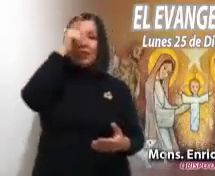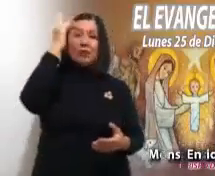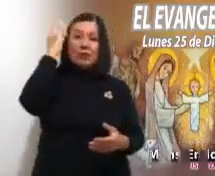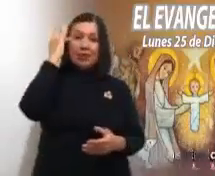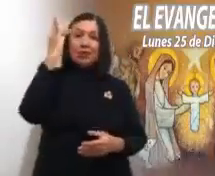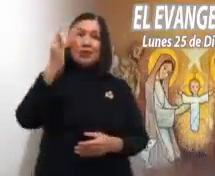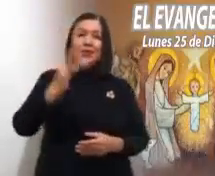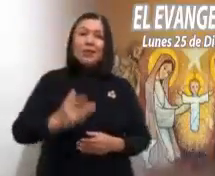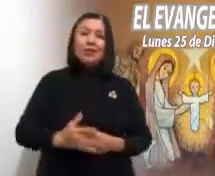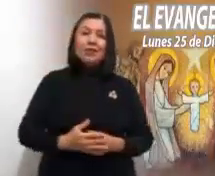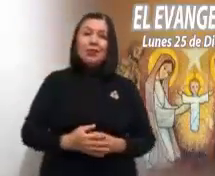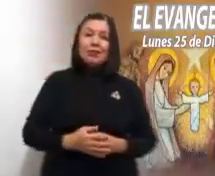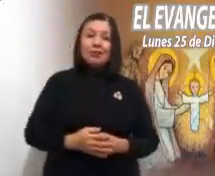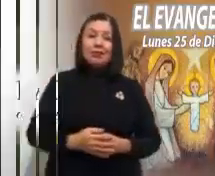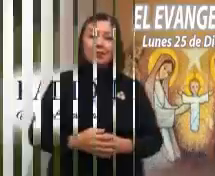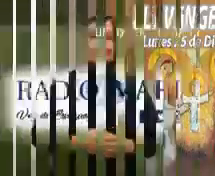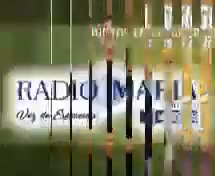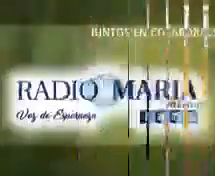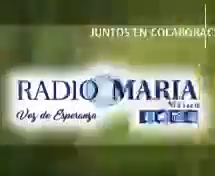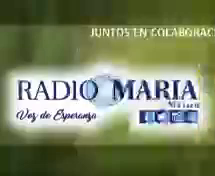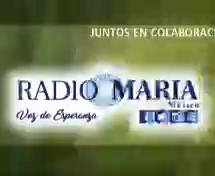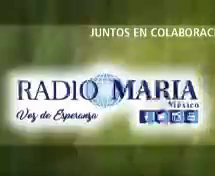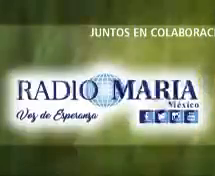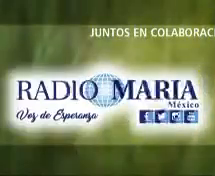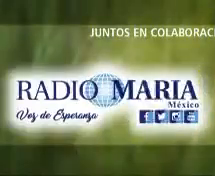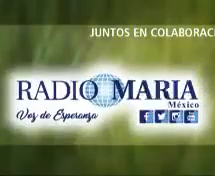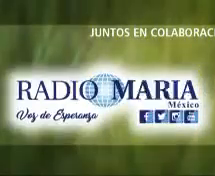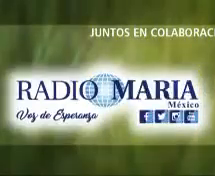y del Hijo y del Espíritu Santo.